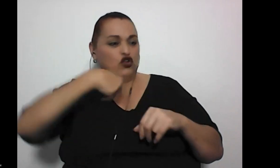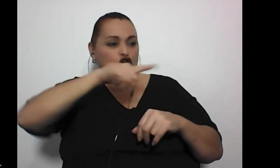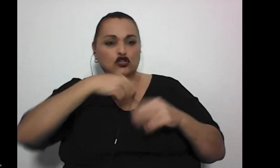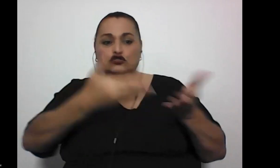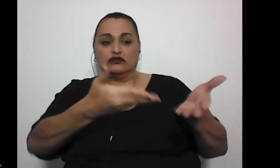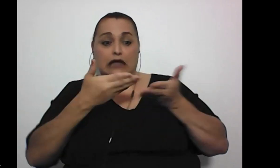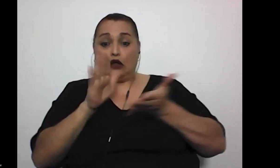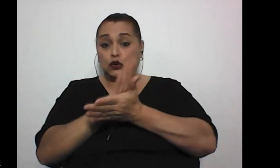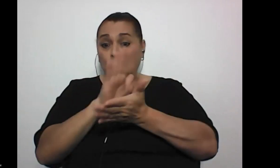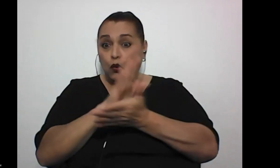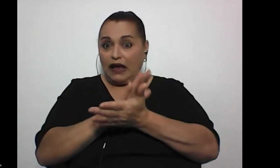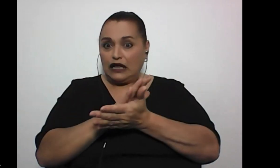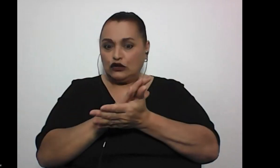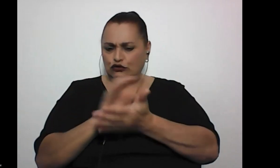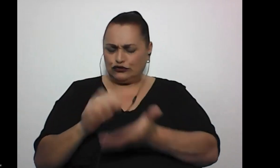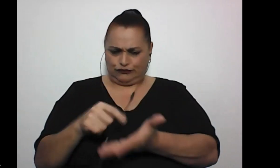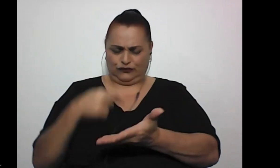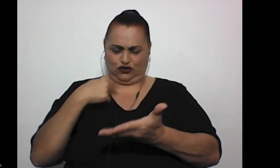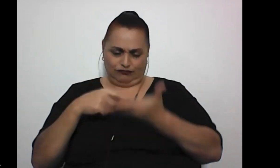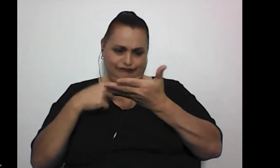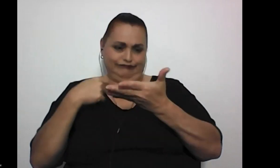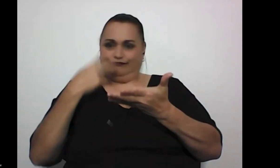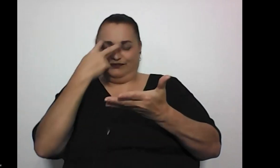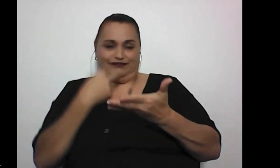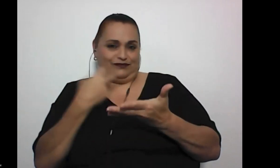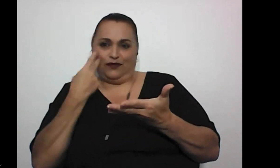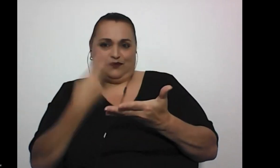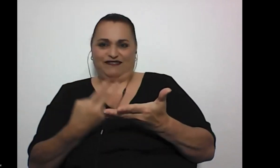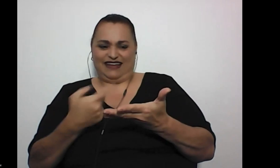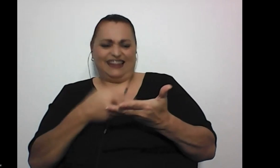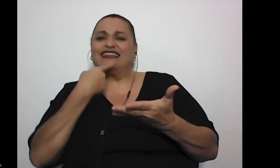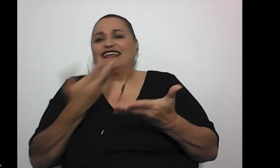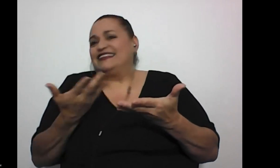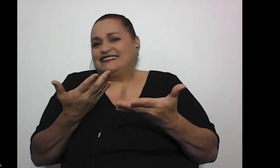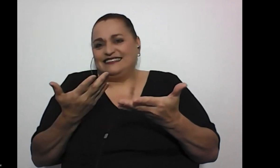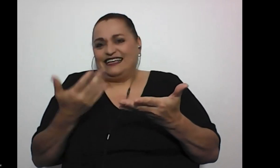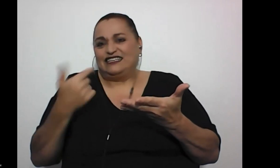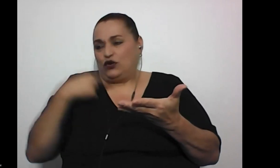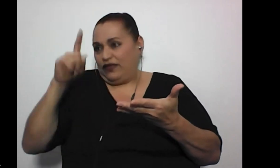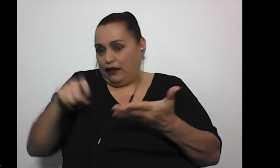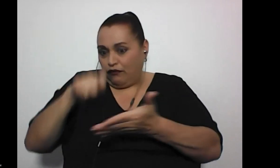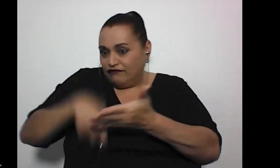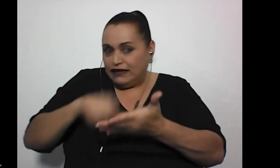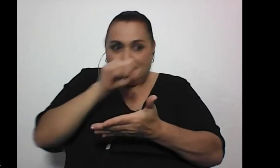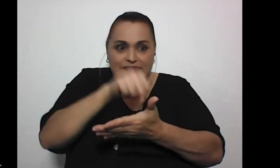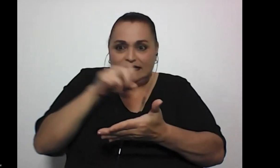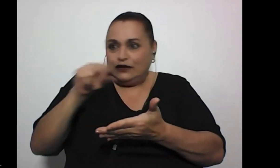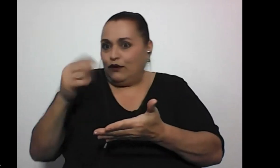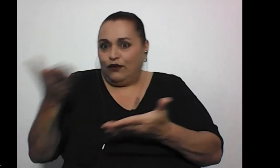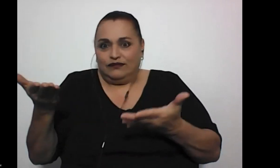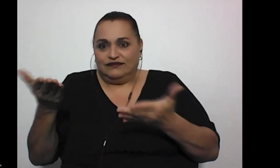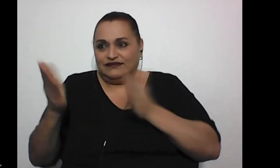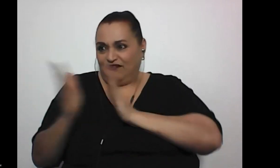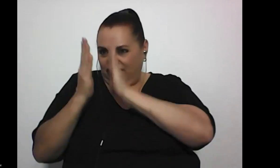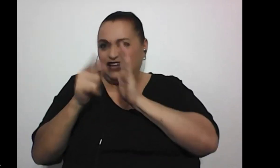documentos en físico y yo no tengo ni idea de qué me están diciendo, de qué me están hablando, si tengo que firmarlo, ¿verdad? Que también, pues